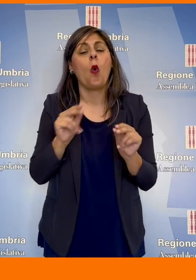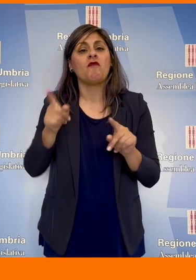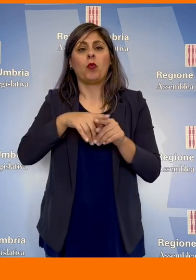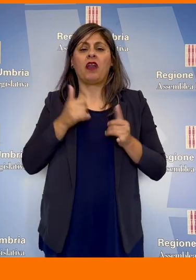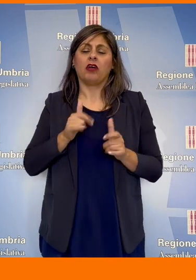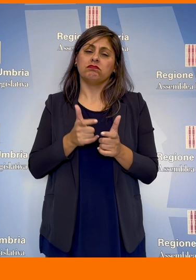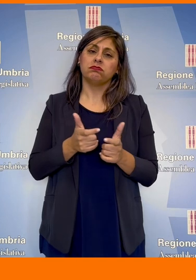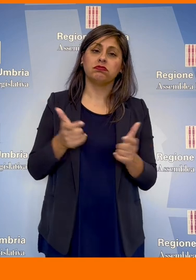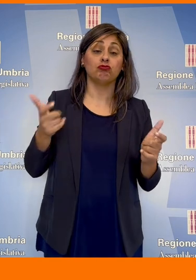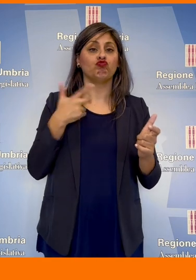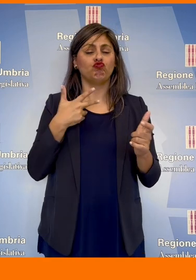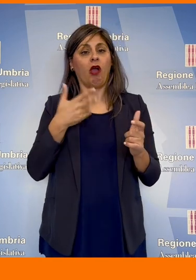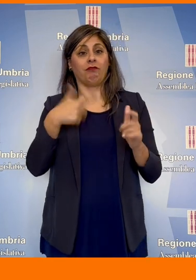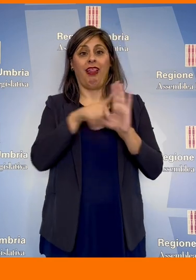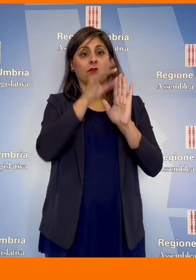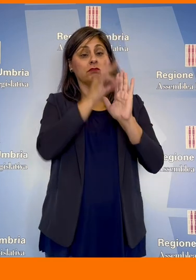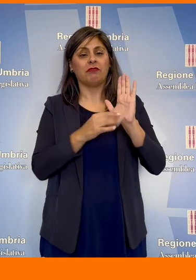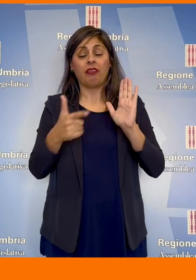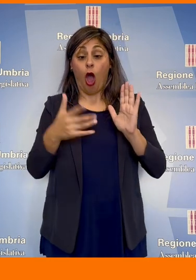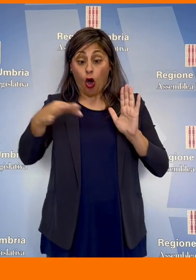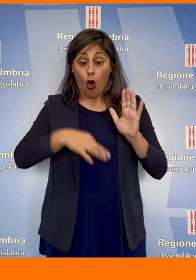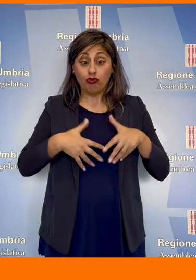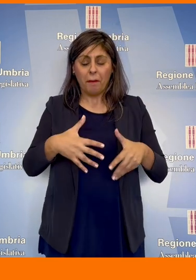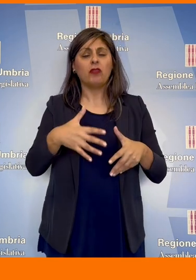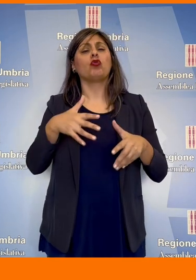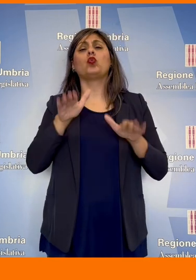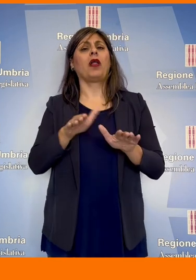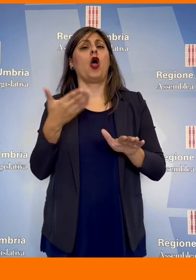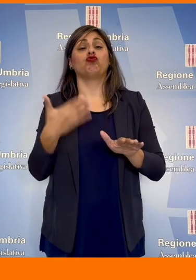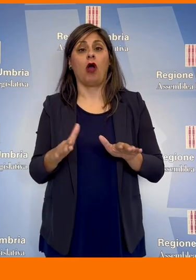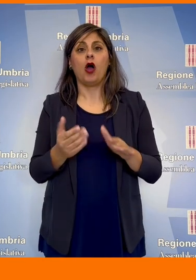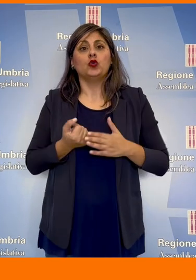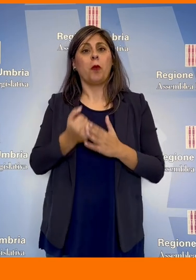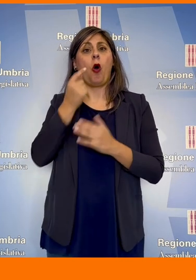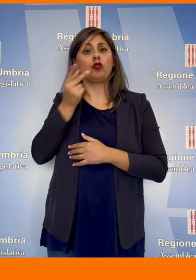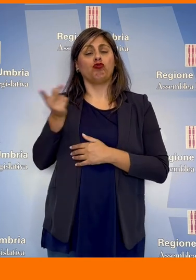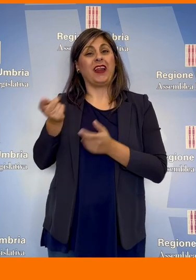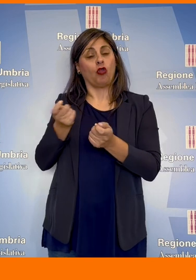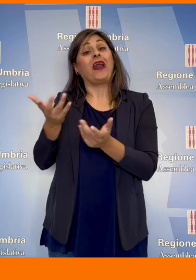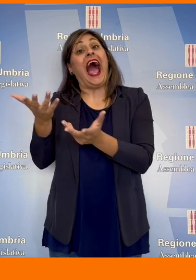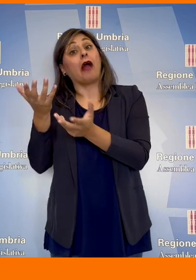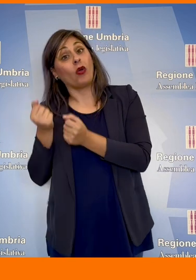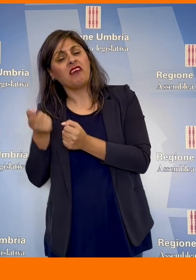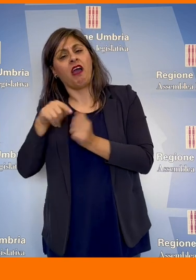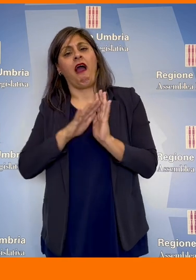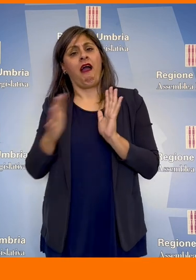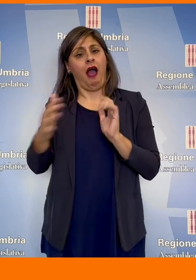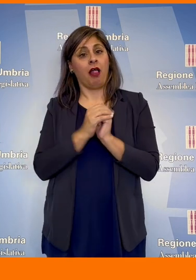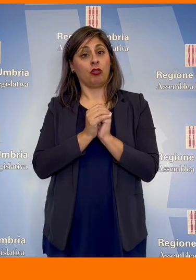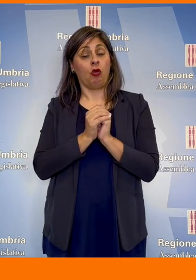Ci sono misure che tutelano la vita umana fin dal concepimento, sostengono la genitorialità adottiva e molto altro.